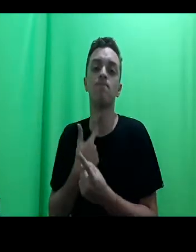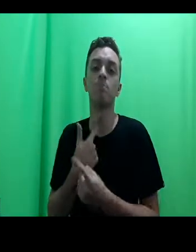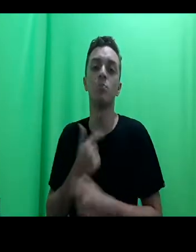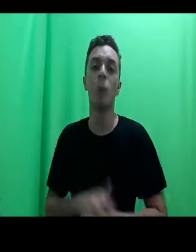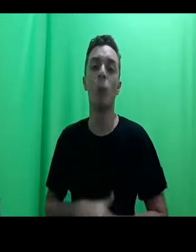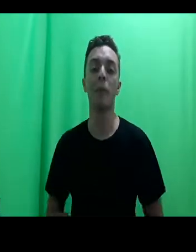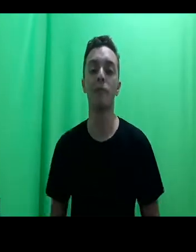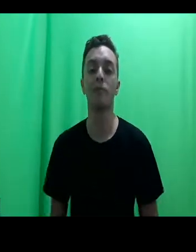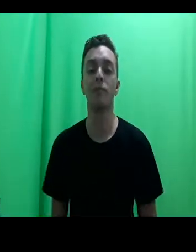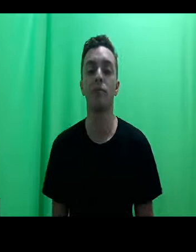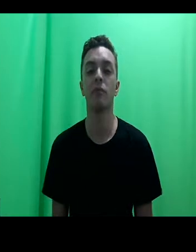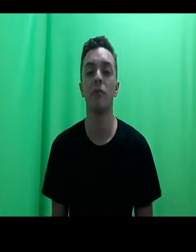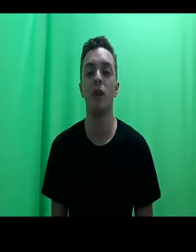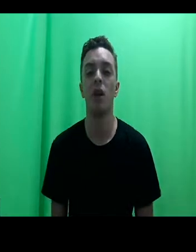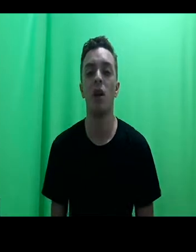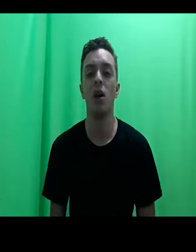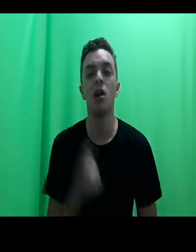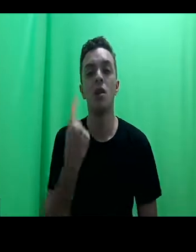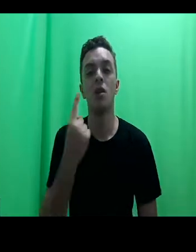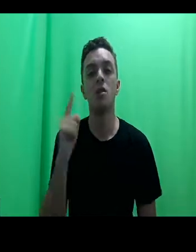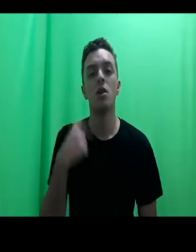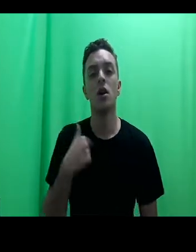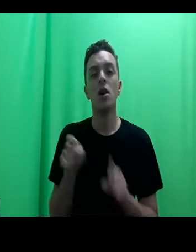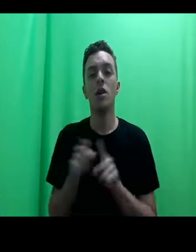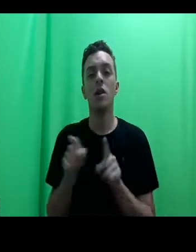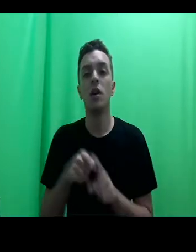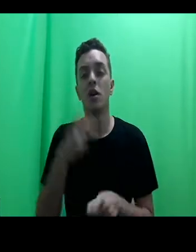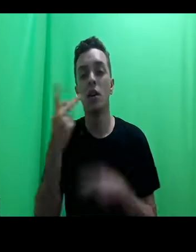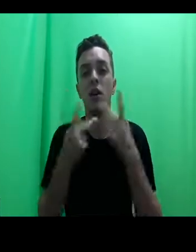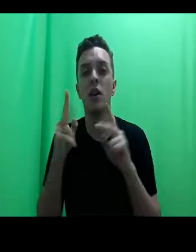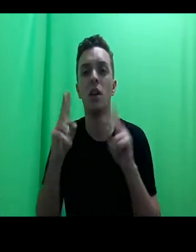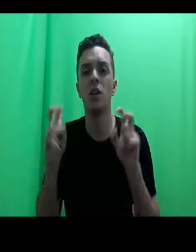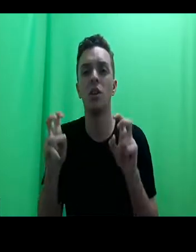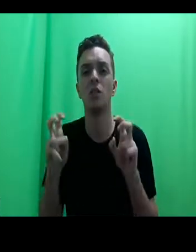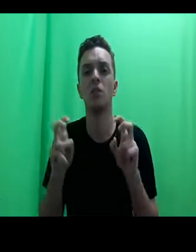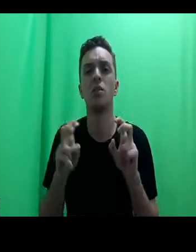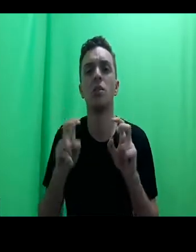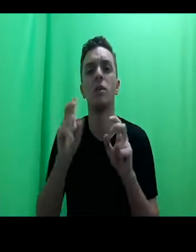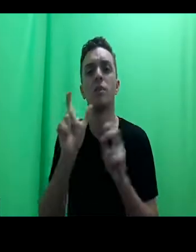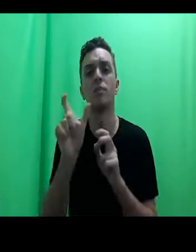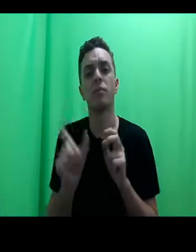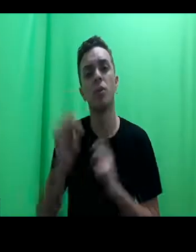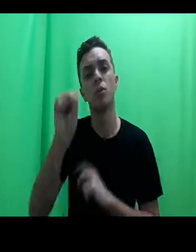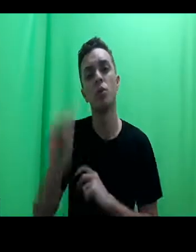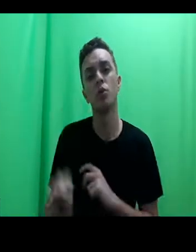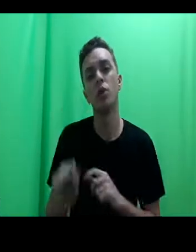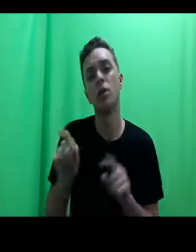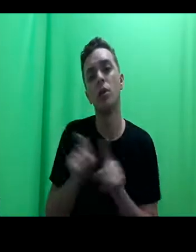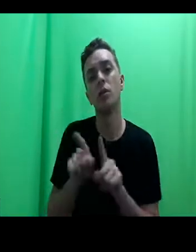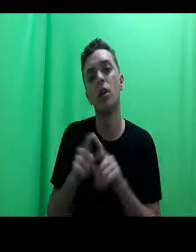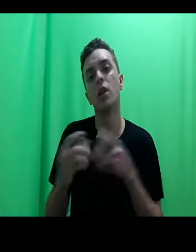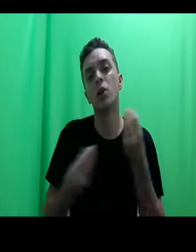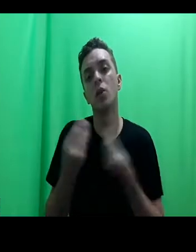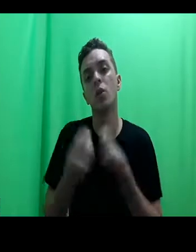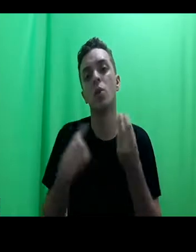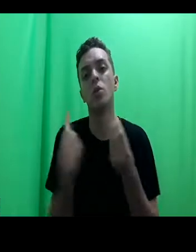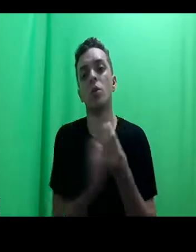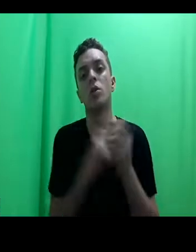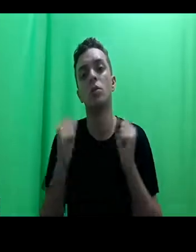E, por último, eu vou falar brevemente das epistemologias do Sul e como é que ela pode ser aplicada às